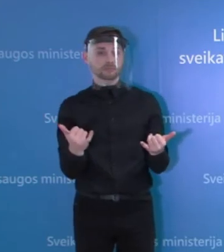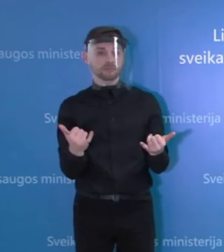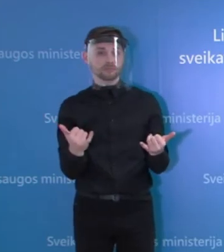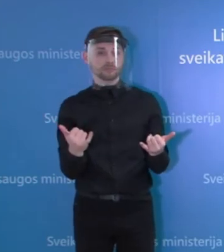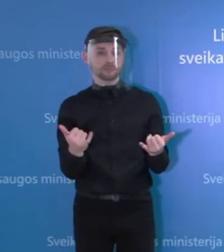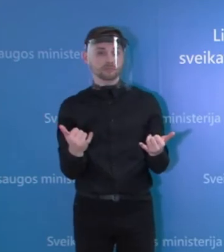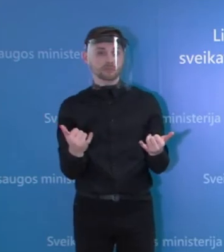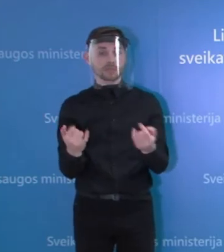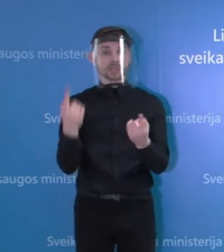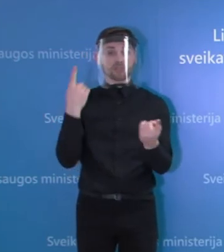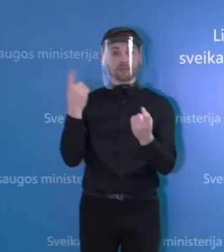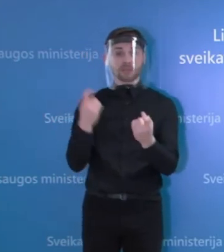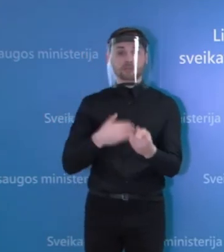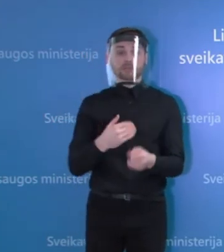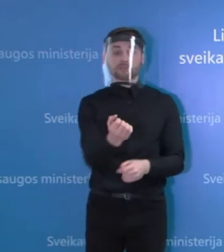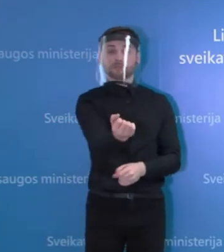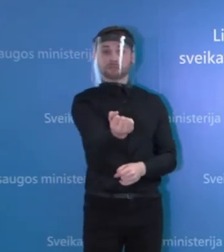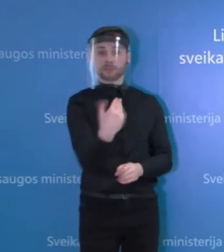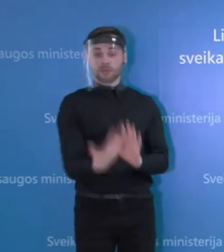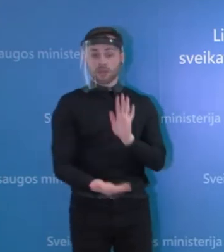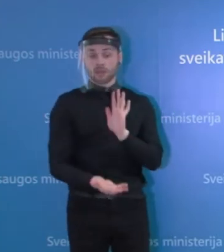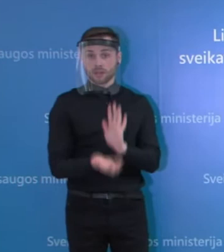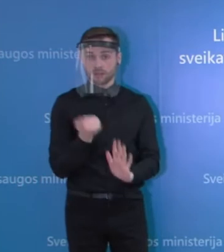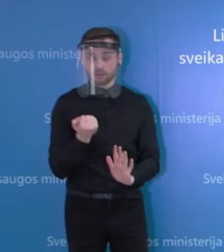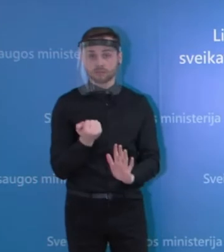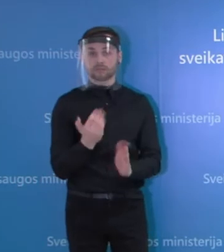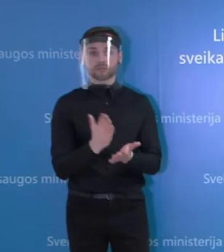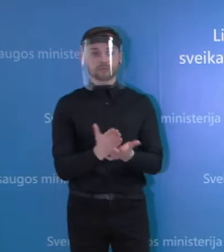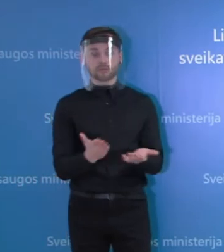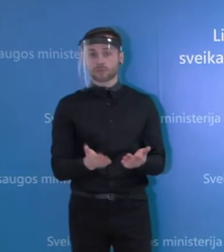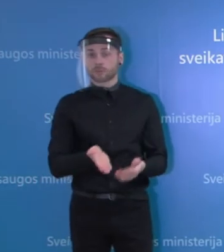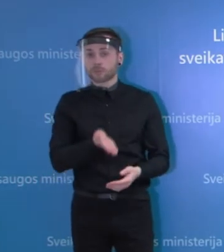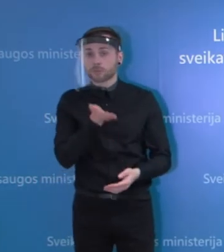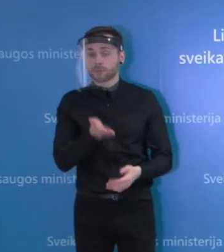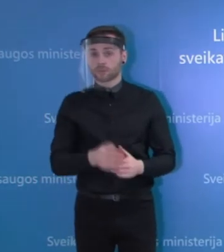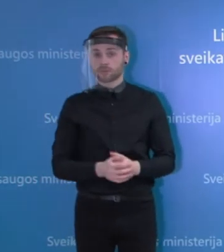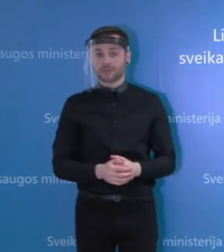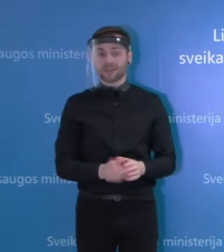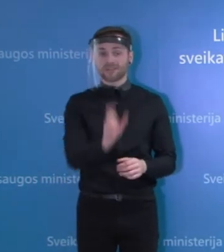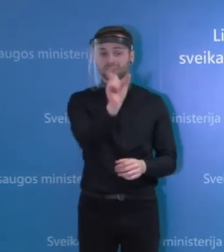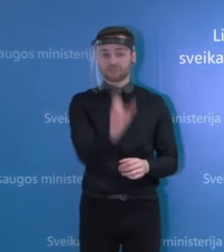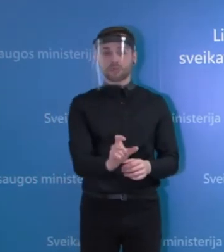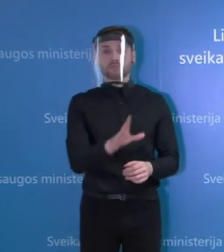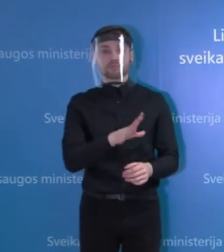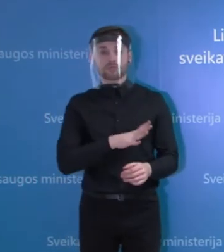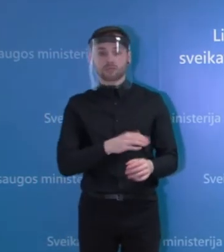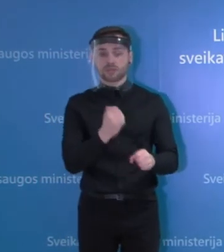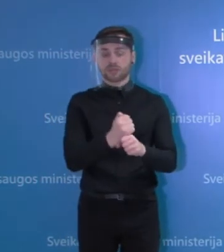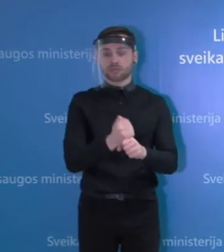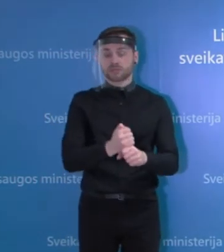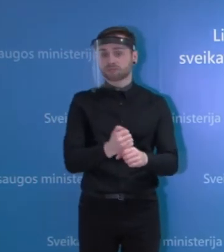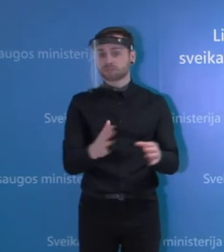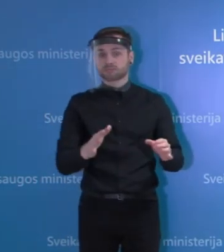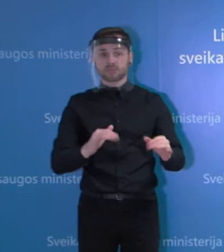tokią, kokią mes informaciją gavom išvertinusių specialistų, tai iš tikrųjų yra kriminalas. Jeigu žmonės tokiu būdu, taip neatsakingai